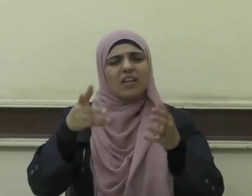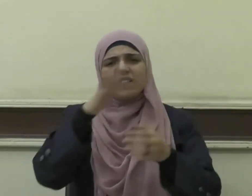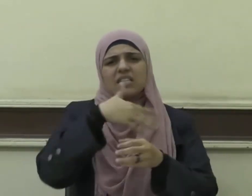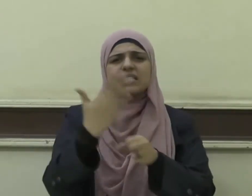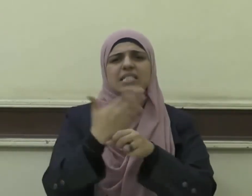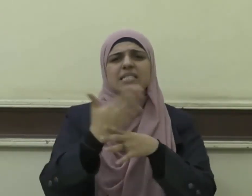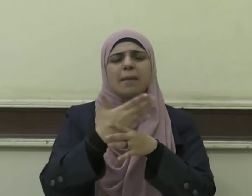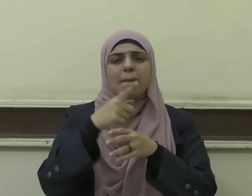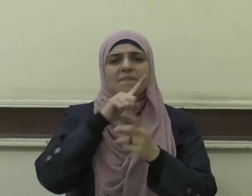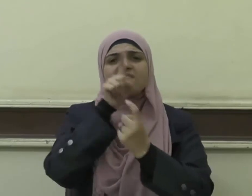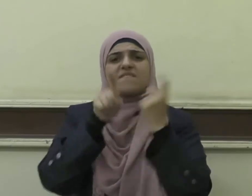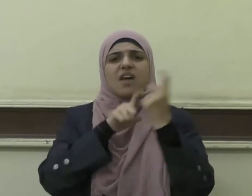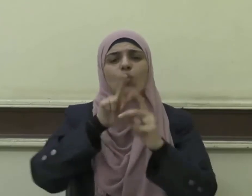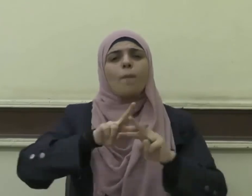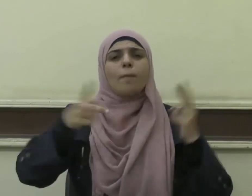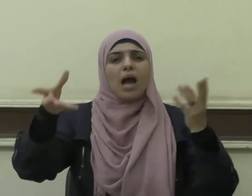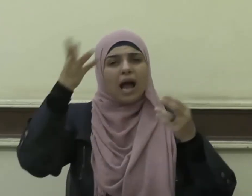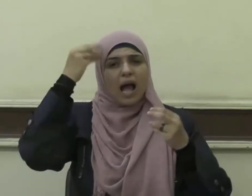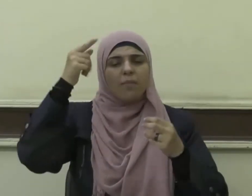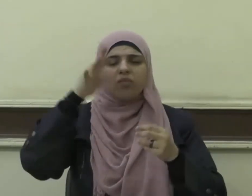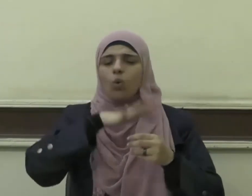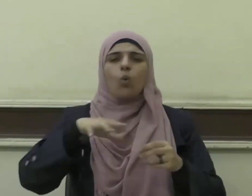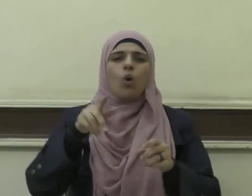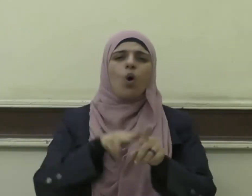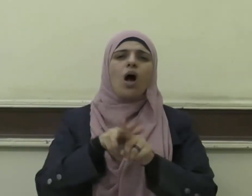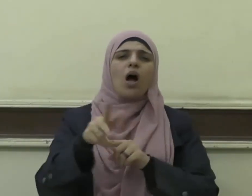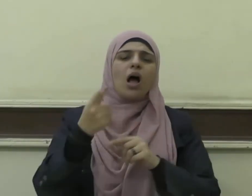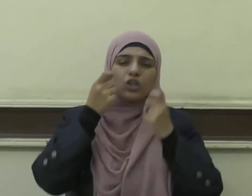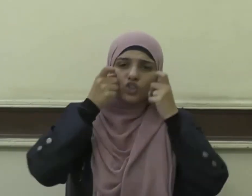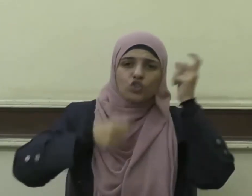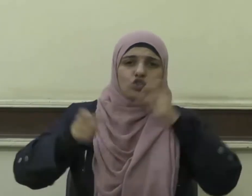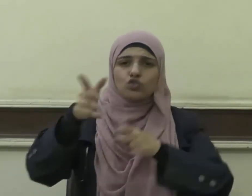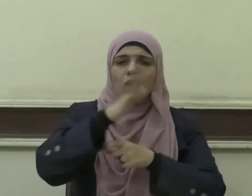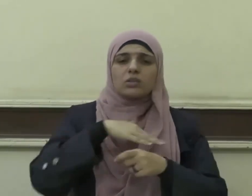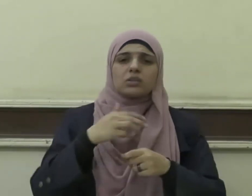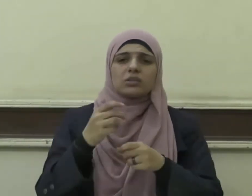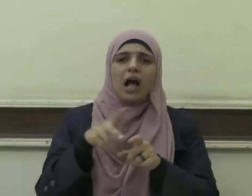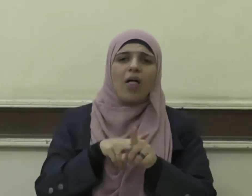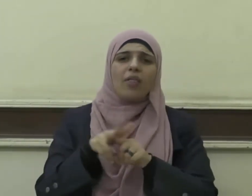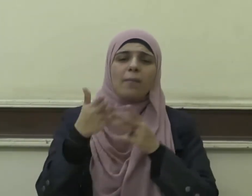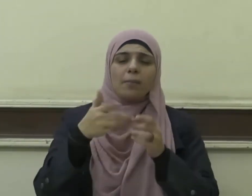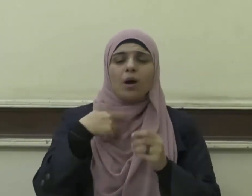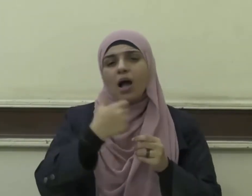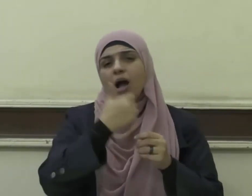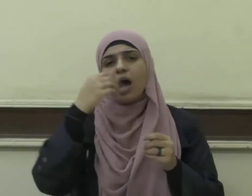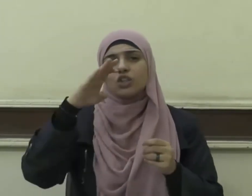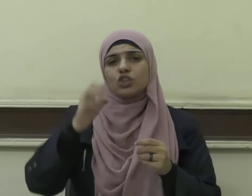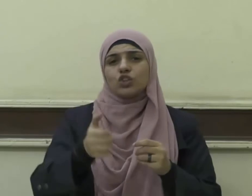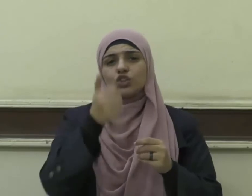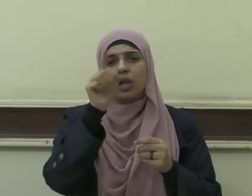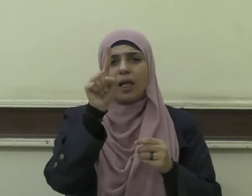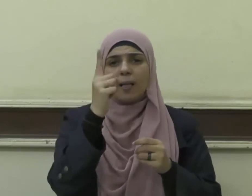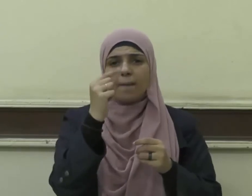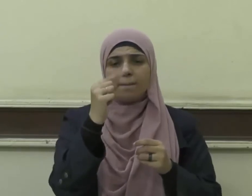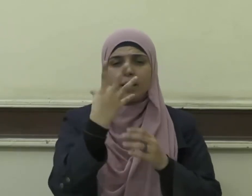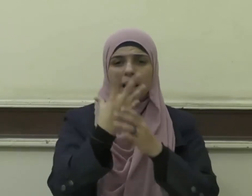بغير علمٍ في الإضرار بحياة الأشخاص فعن جابر بن عبد الله رضي الله عنهما